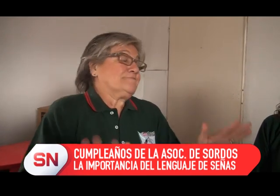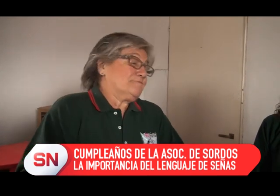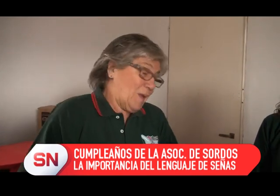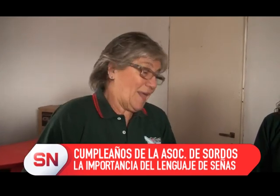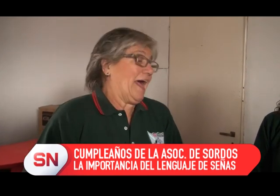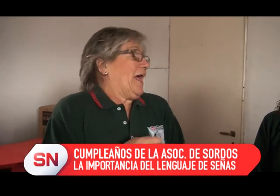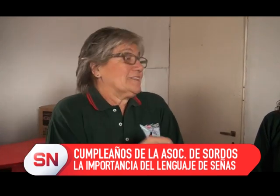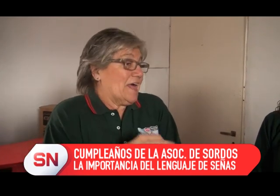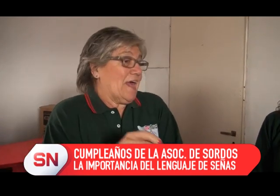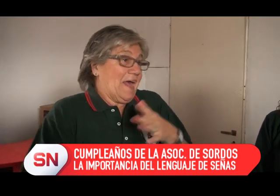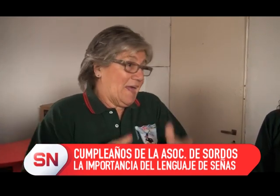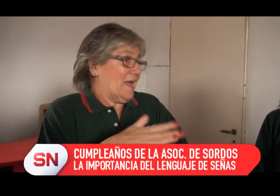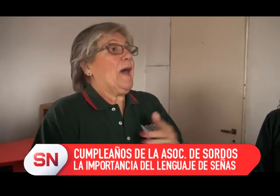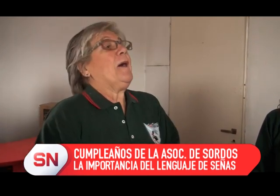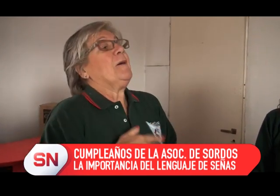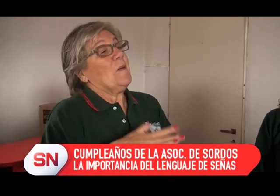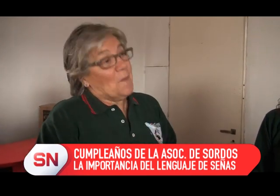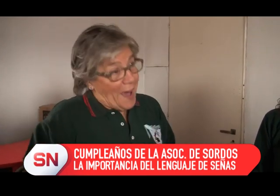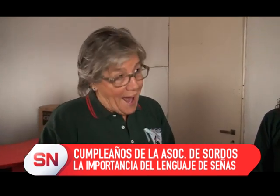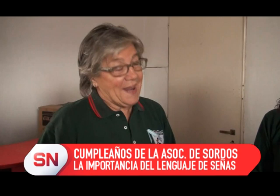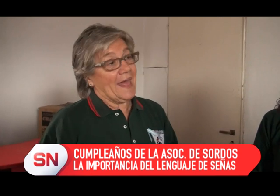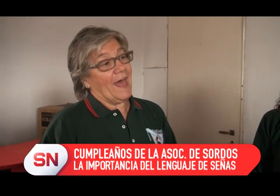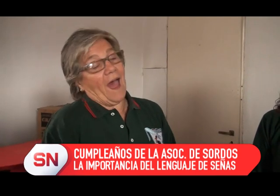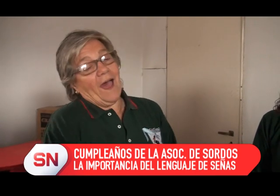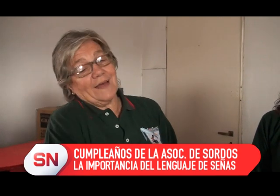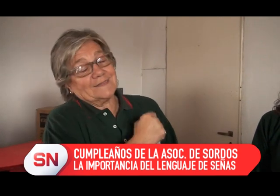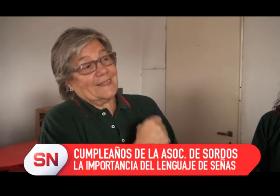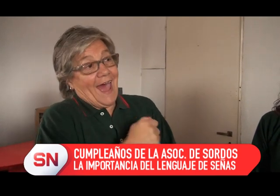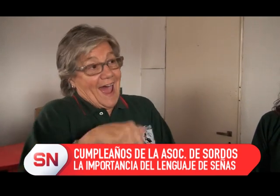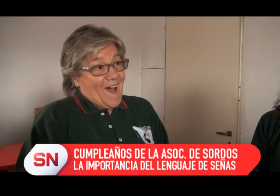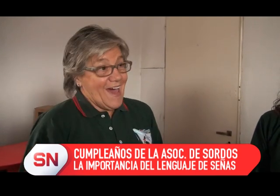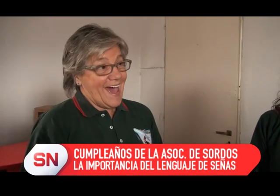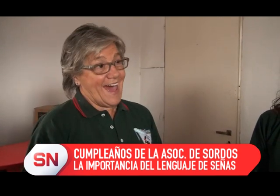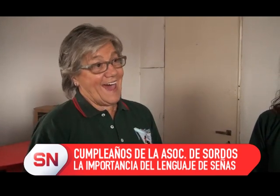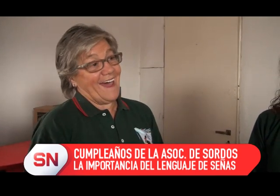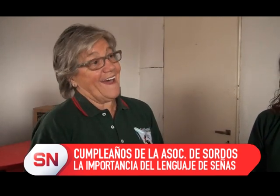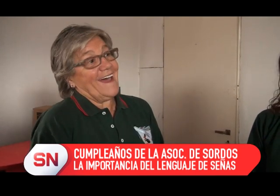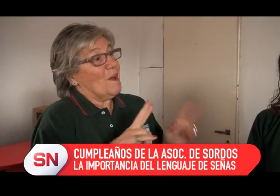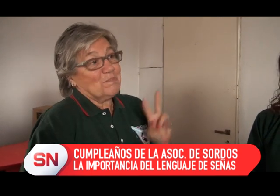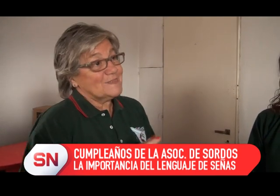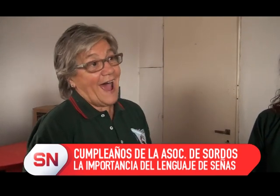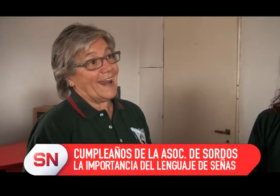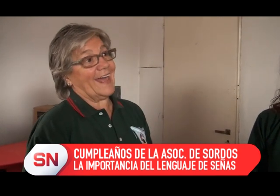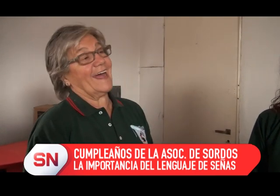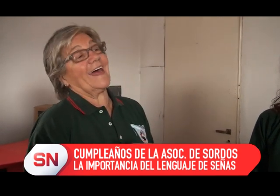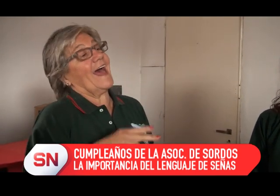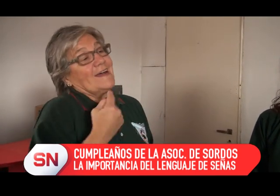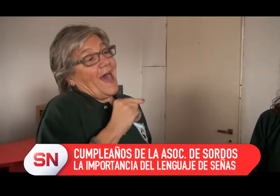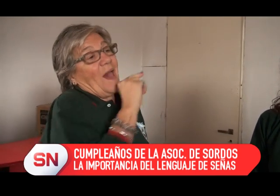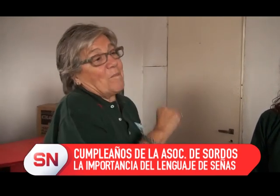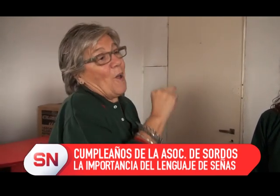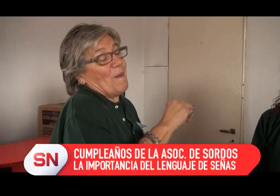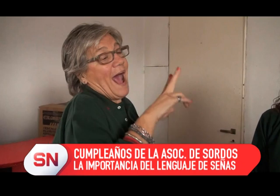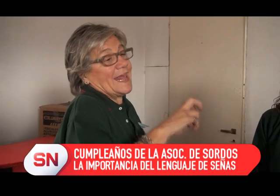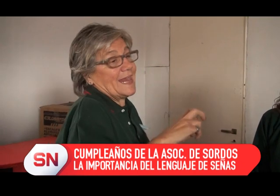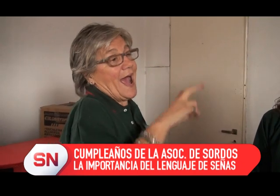sordos dando vuelta en la ciudad solos y bueno, empezaron a reunirlos, a enseñarles por ahí un poquito de lo que ellos sabían y a